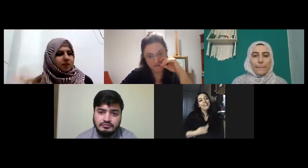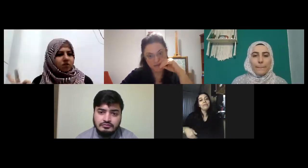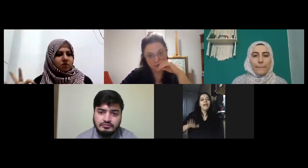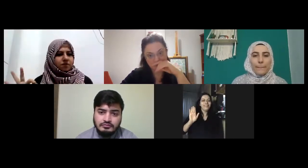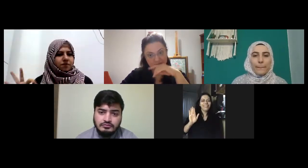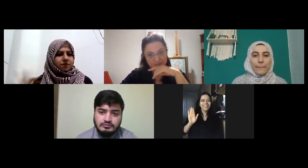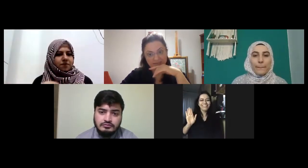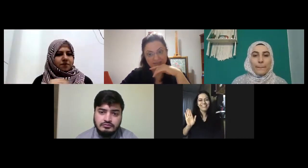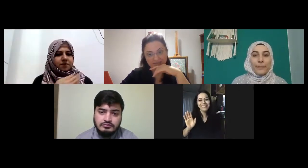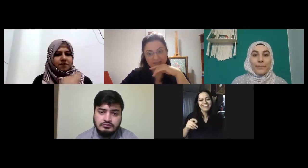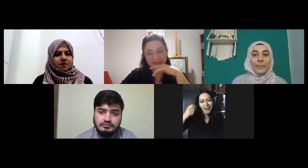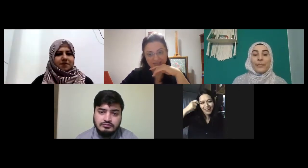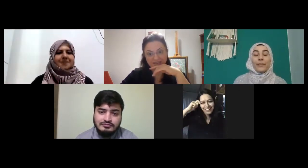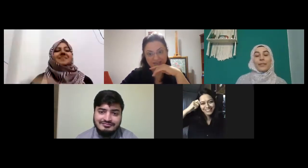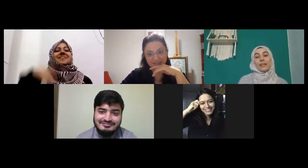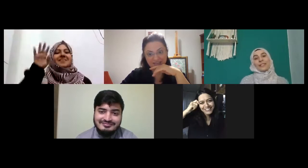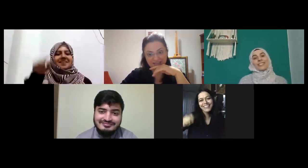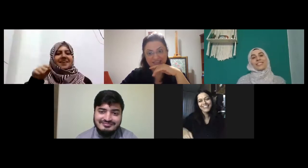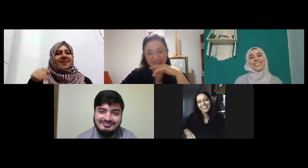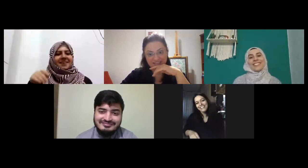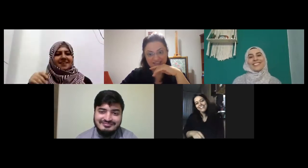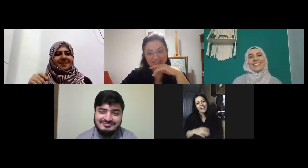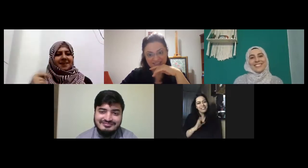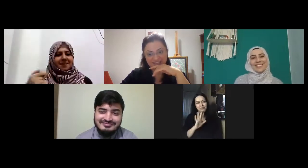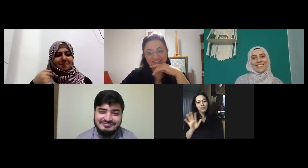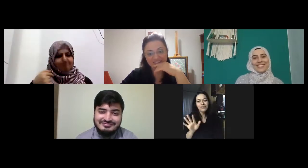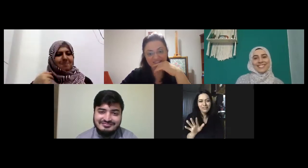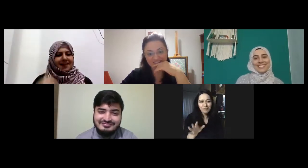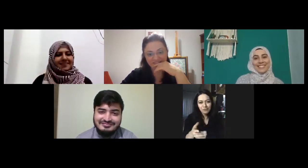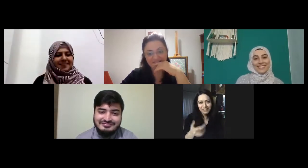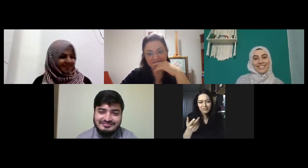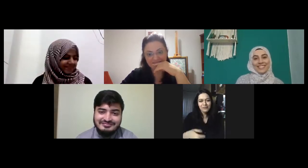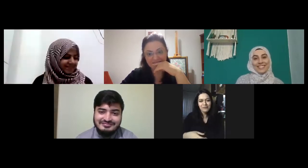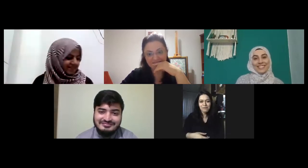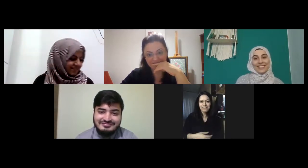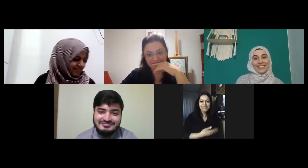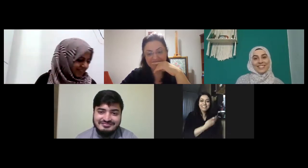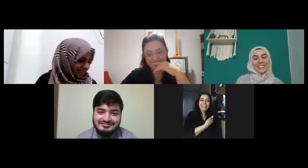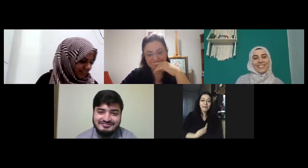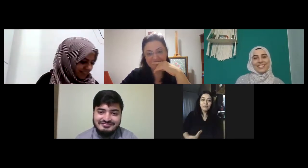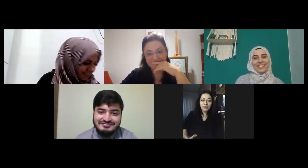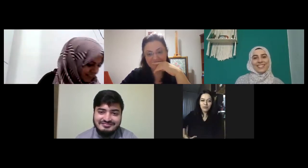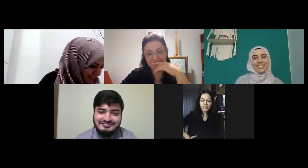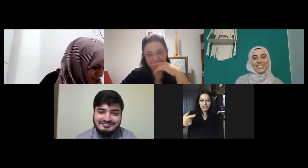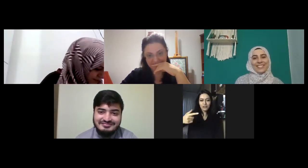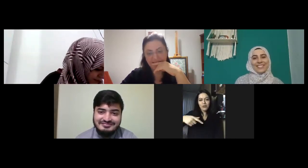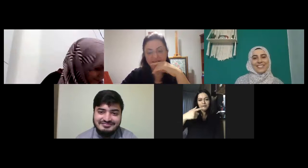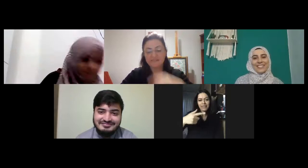sevilmeyen ay akrep burçları sevilmiyor o yüzden sevmek bu buna en başta sevmiş mi tekrar